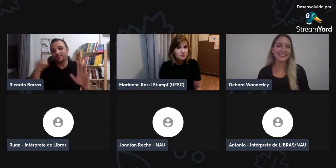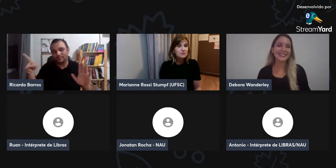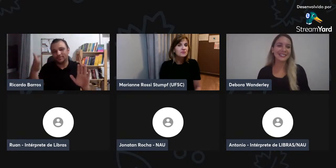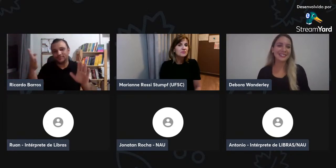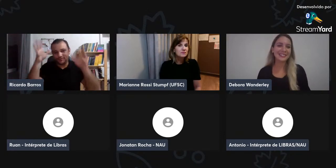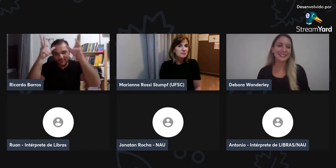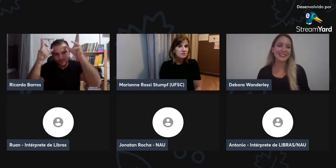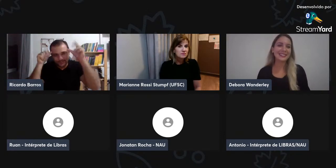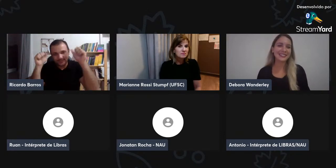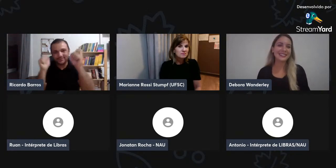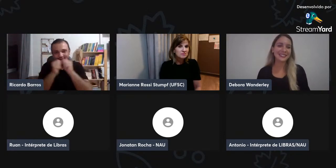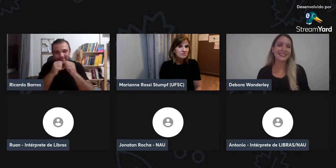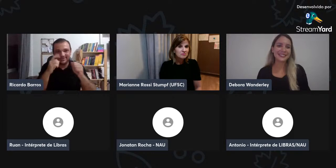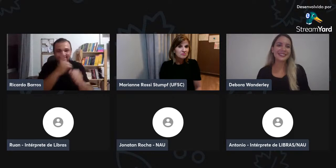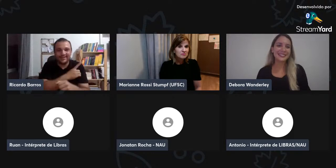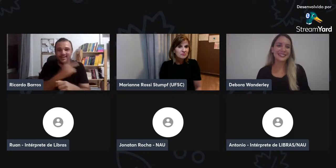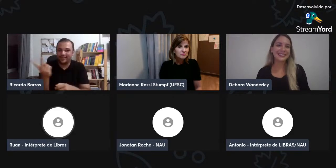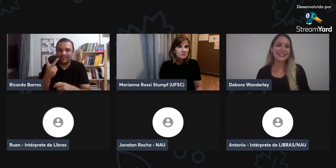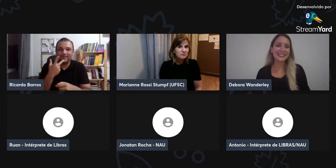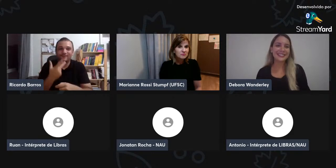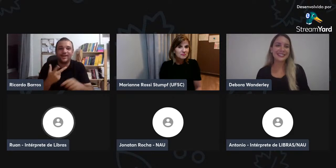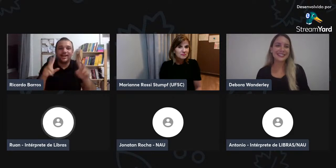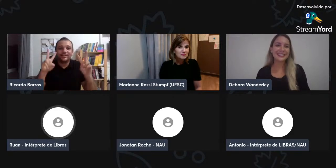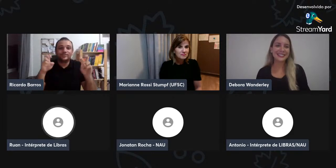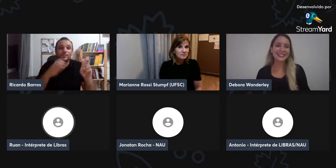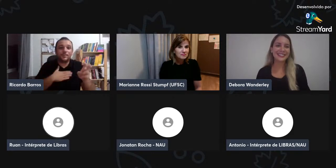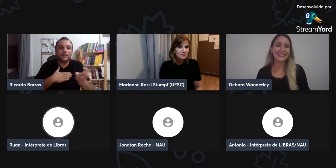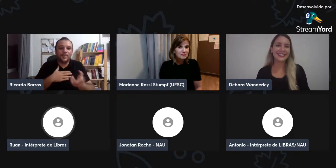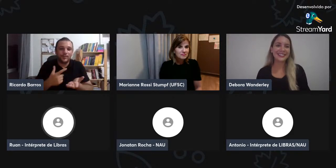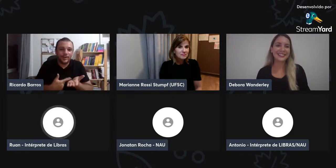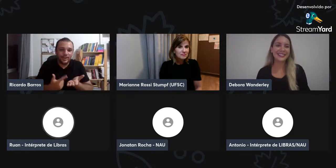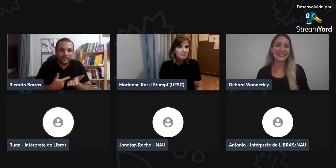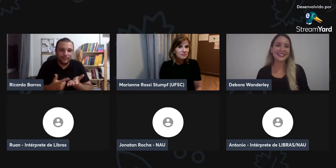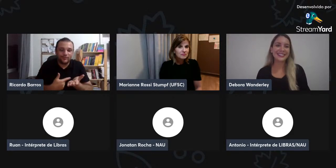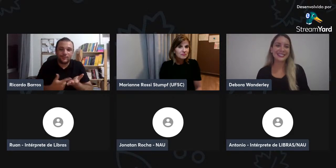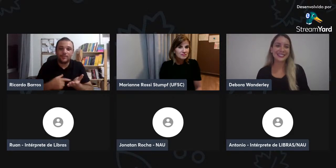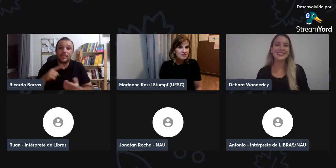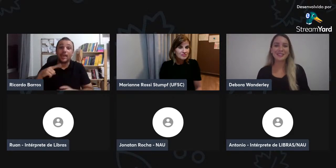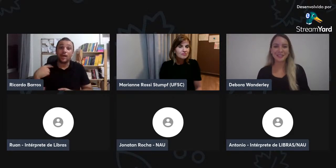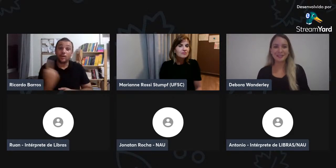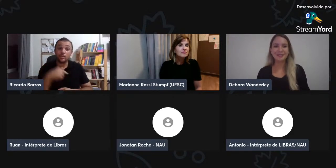Então, como aprender o sign writing?